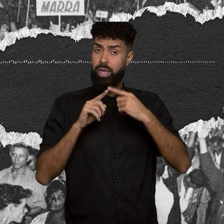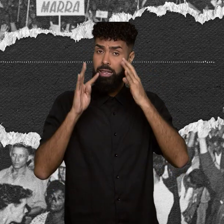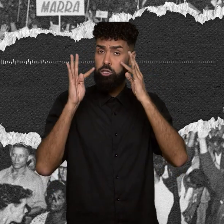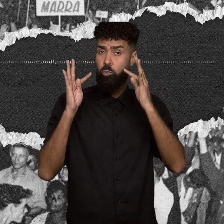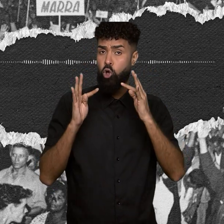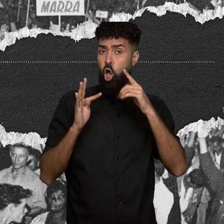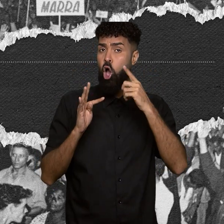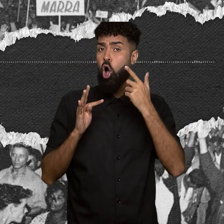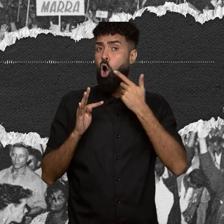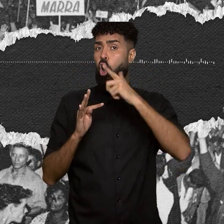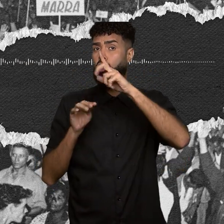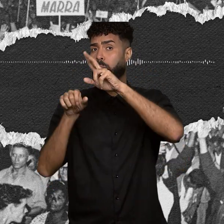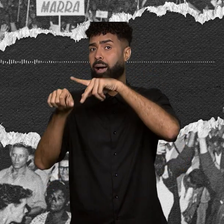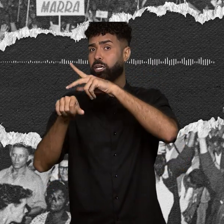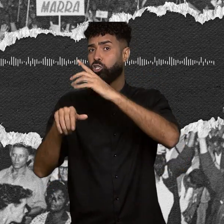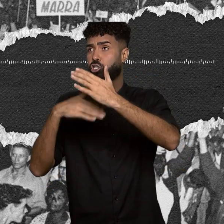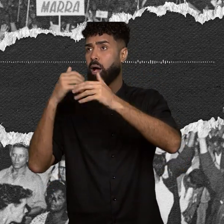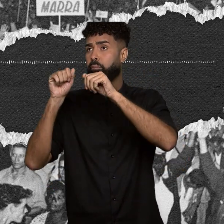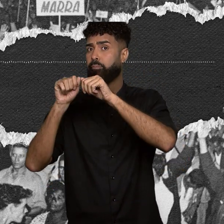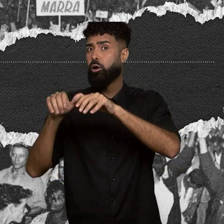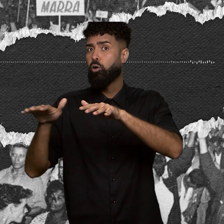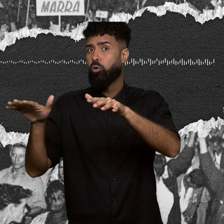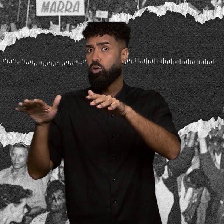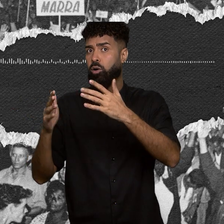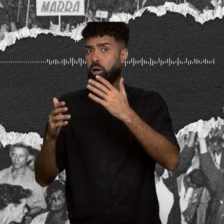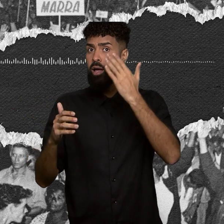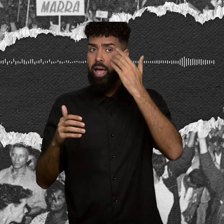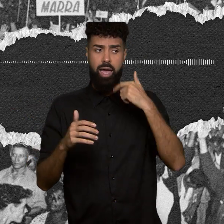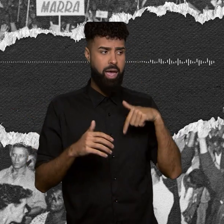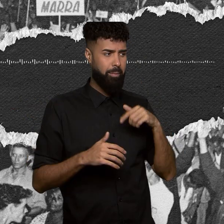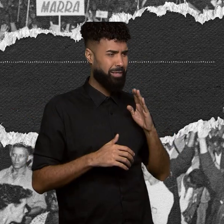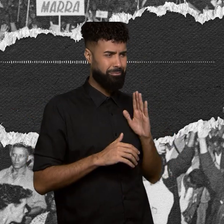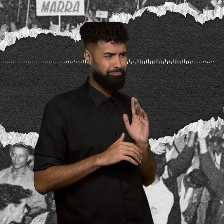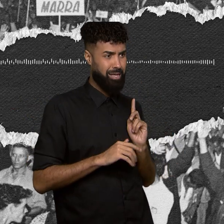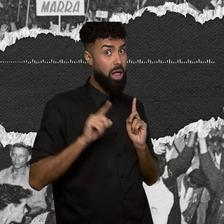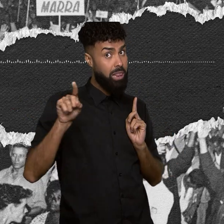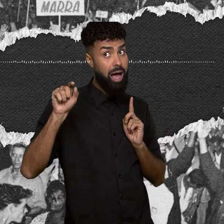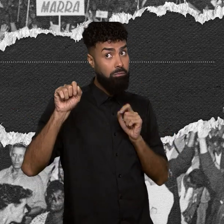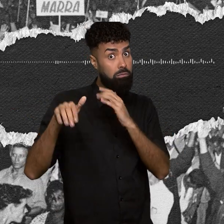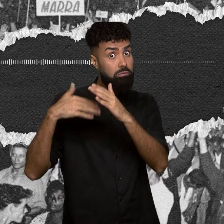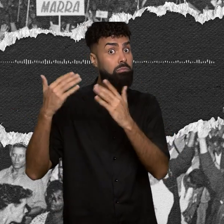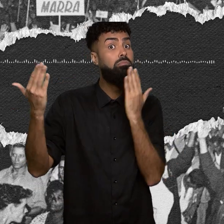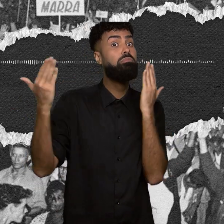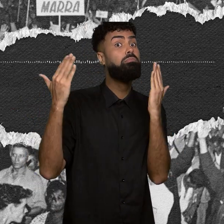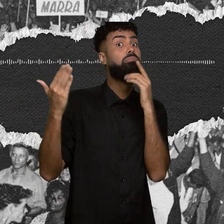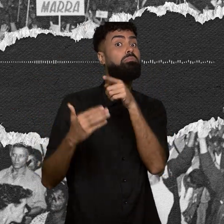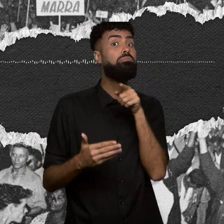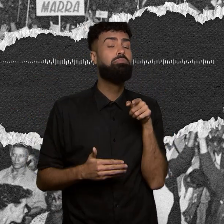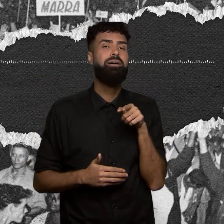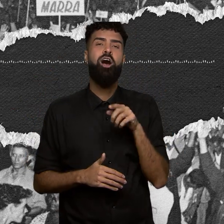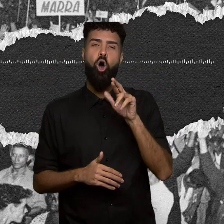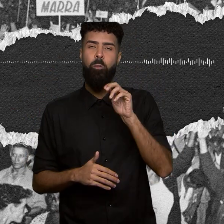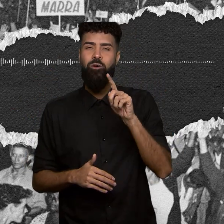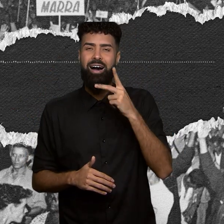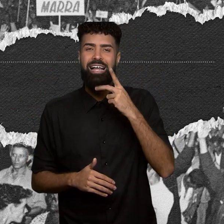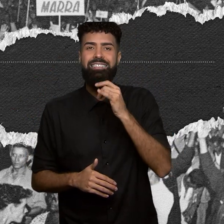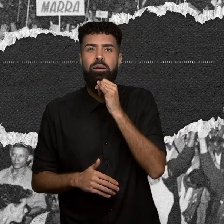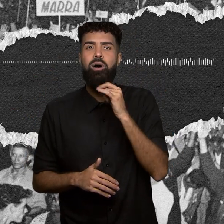outros países que aplicaram. É a contraprova para mim. O Romão fala desses casos, por exemplo, a experiência do Darcy Ribeiro no Uruguai.